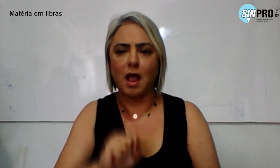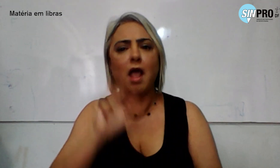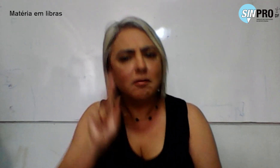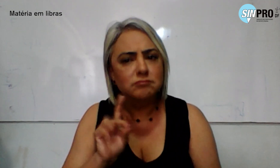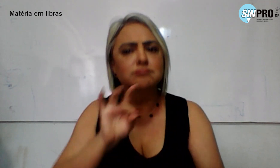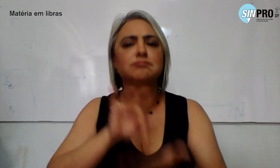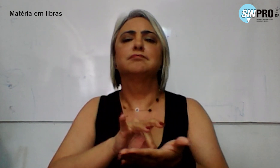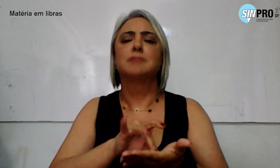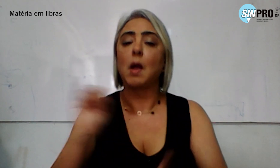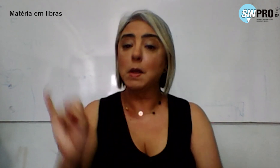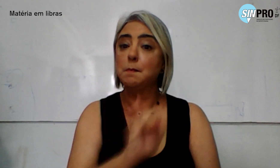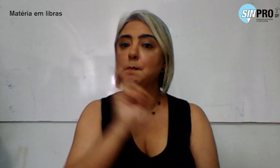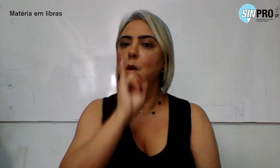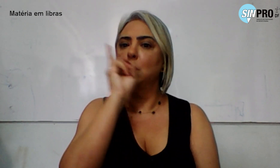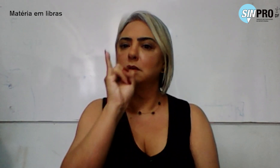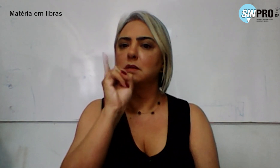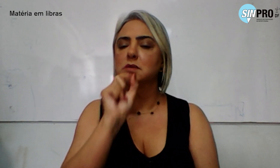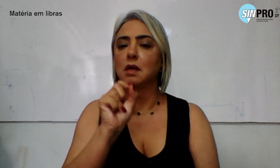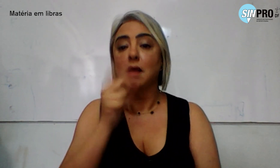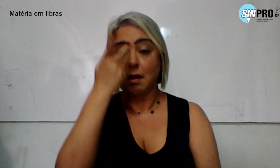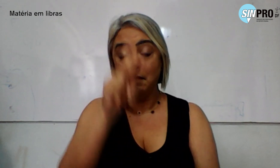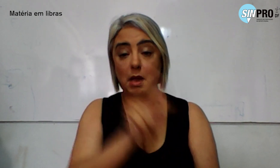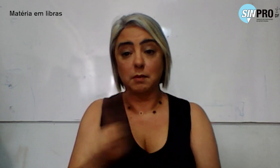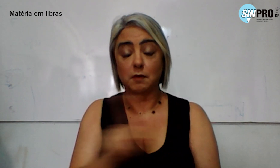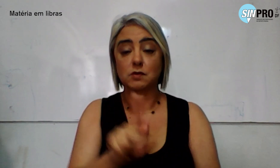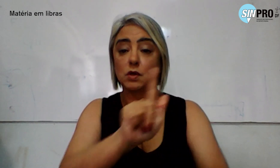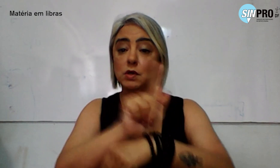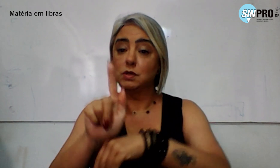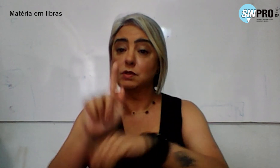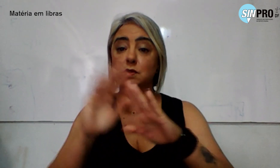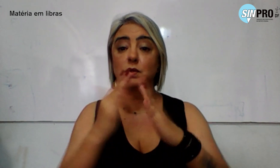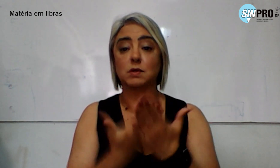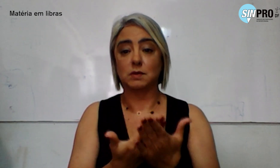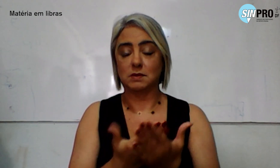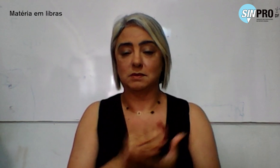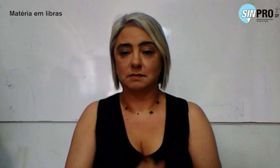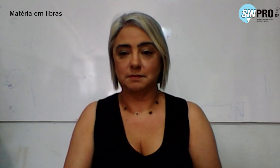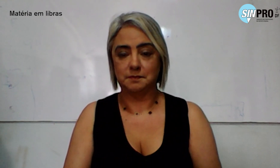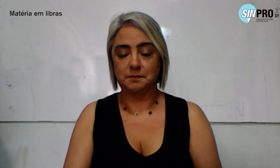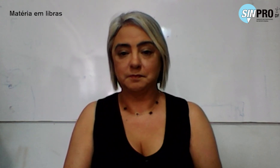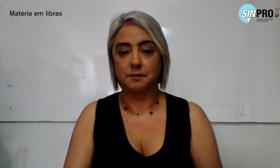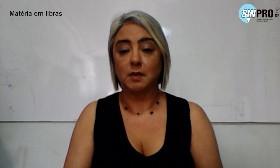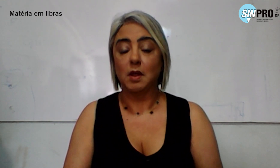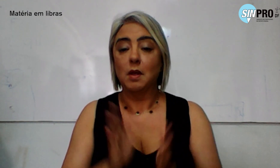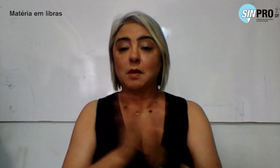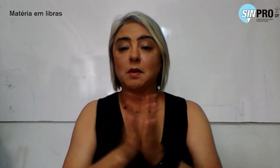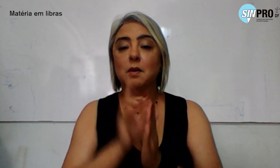sua relevância para educadores e gestores educacionais. O aniversário de Freire